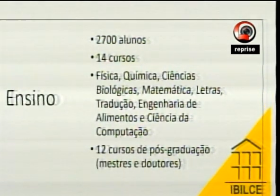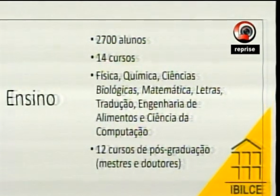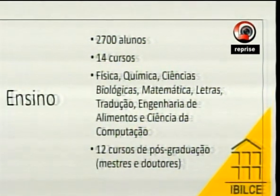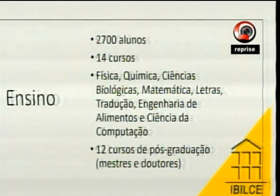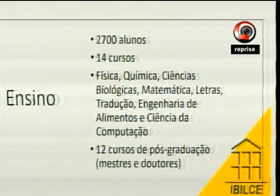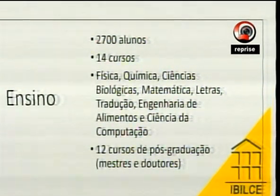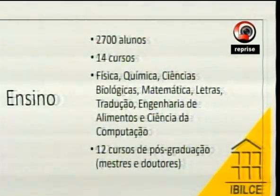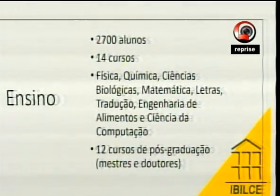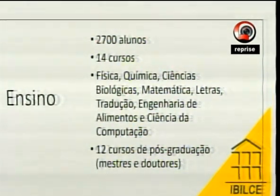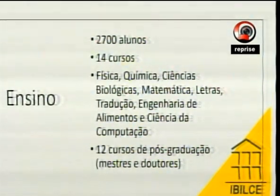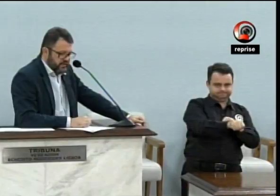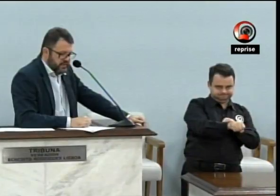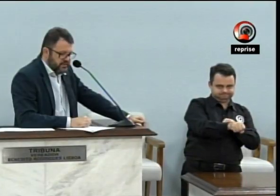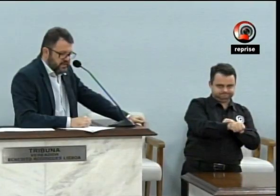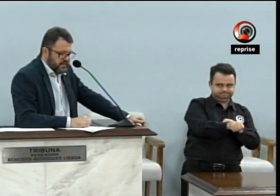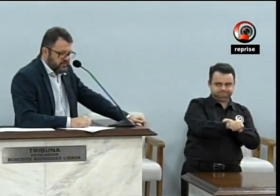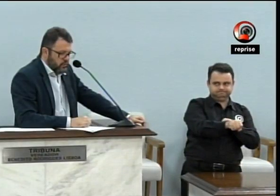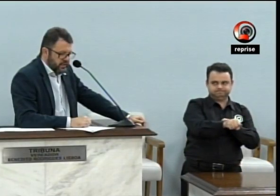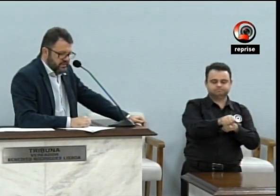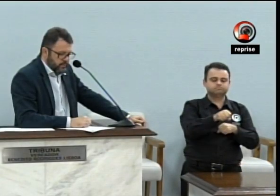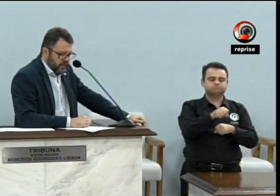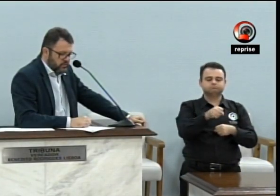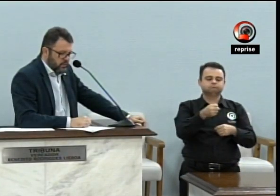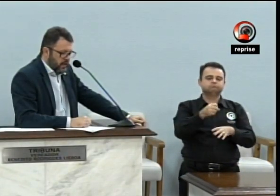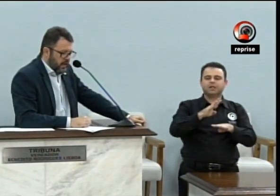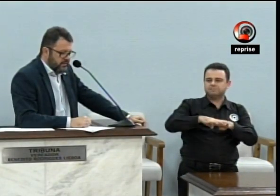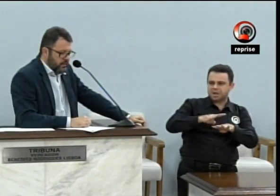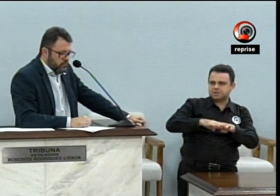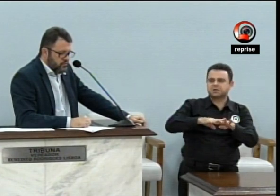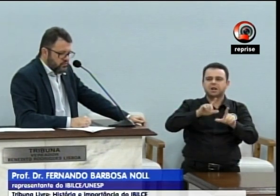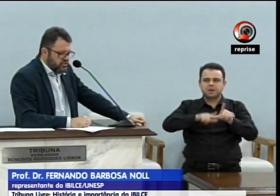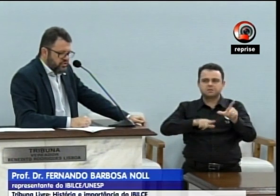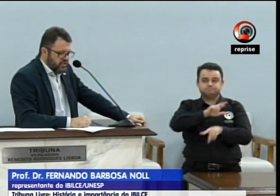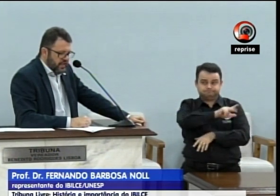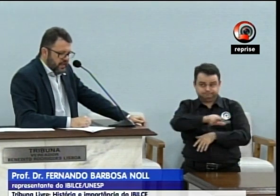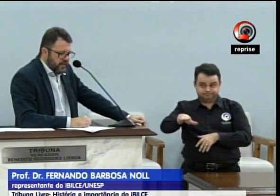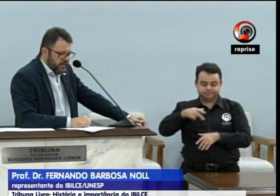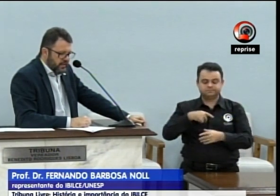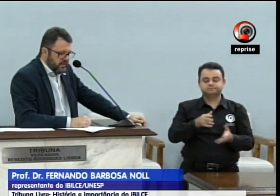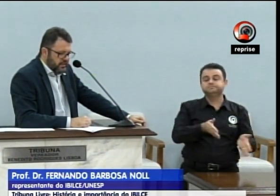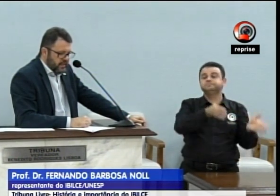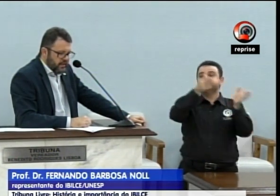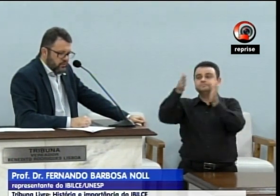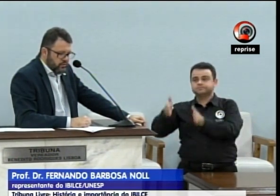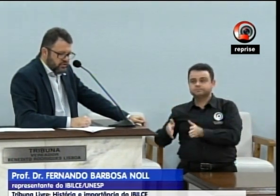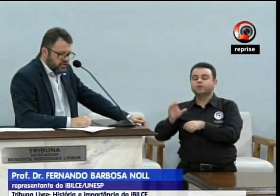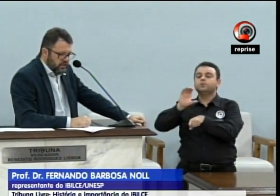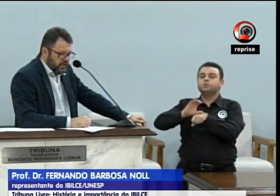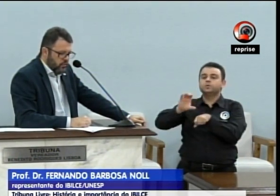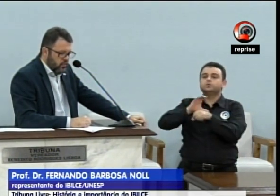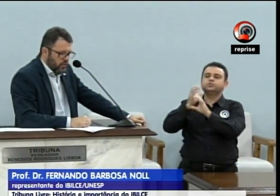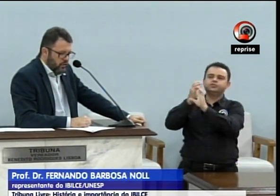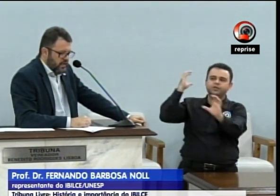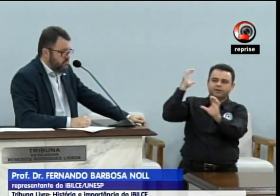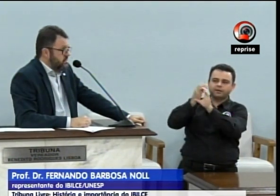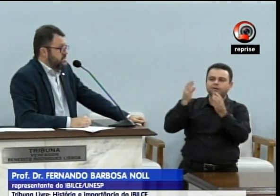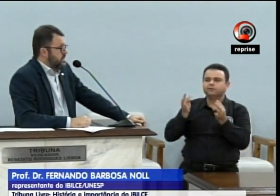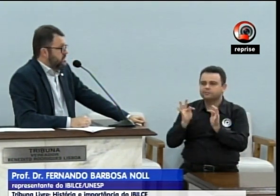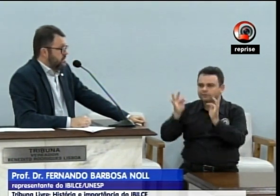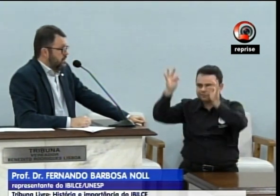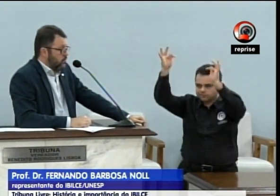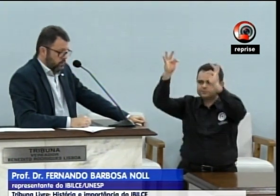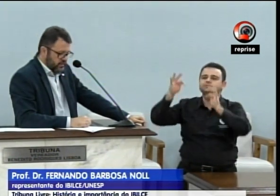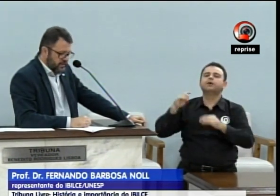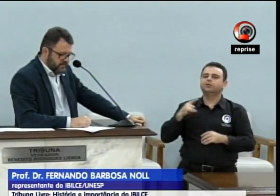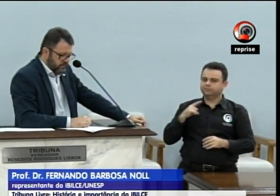das diferentes áreas do conhecimento até cursos de engenharia e tecnologia, como é o caso da